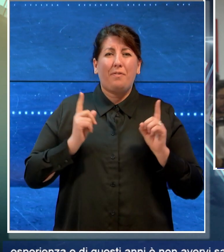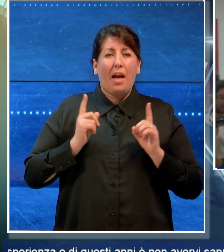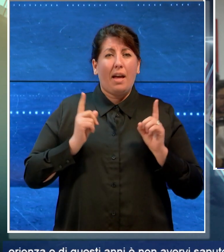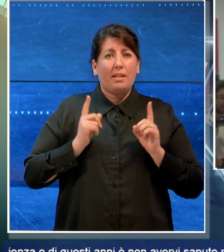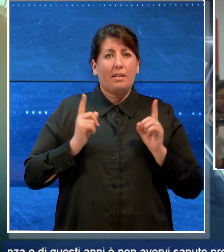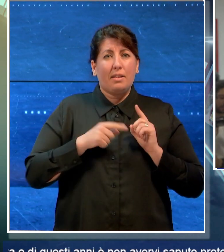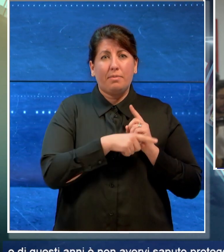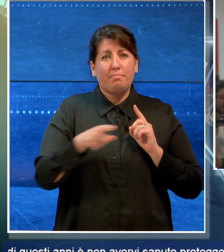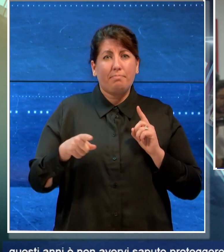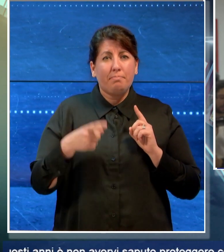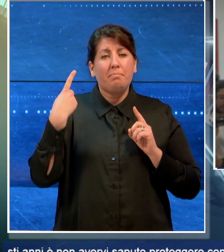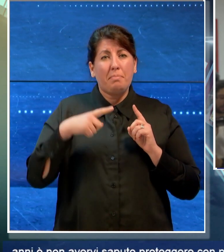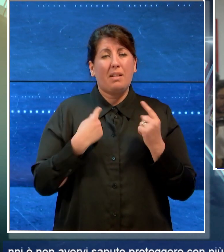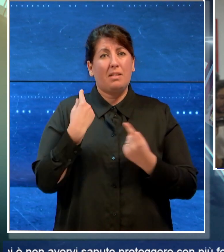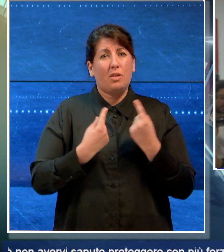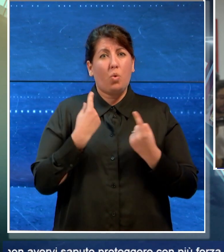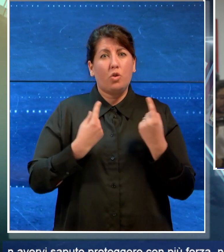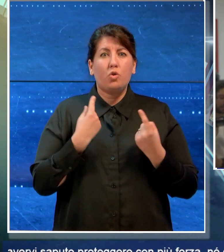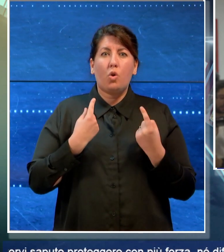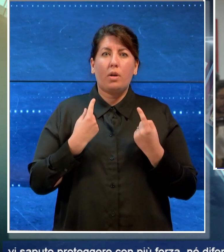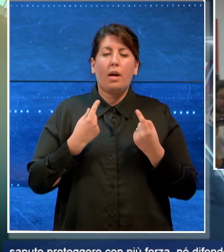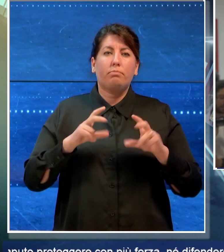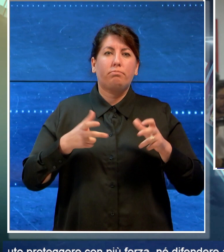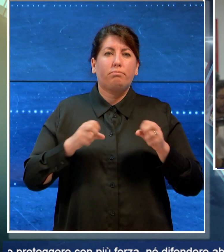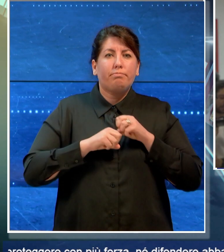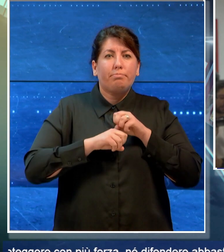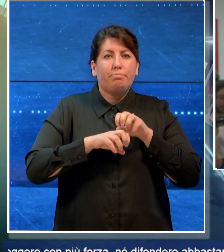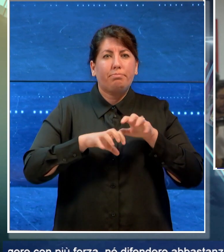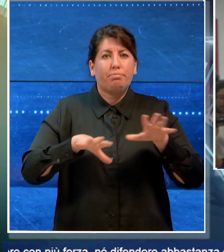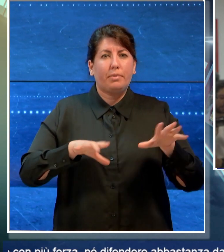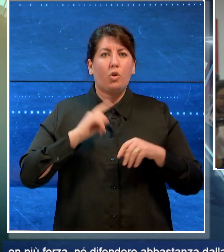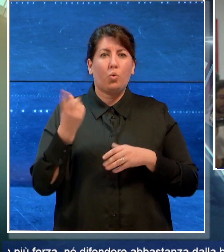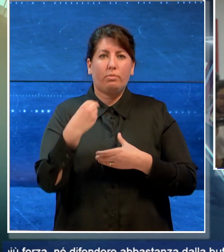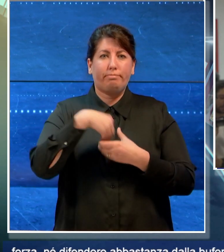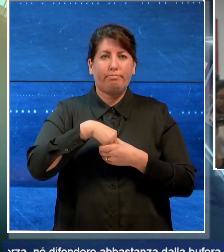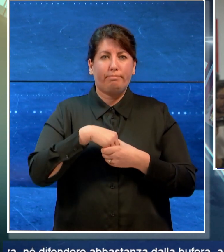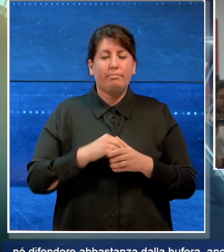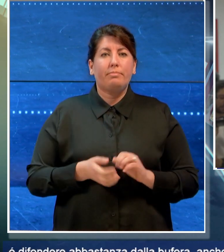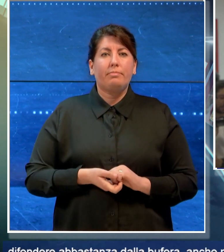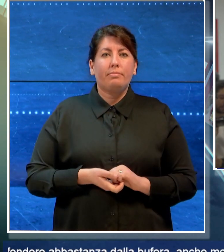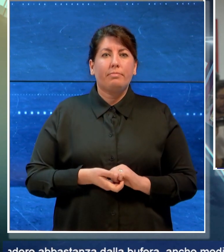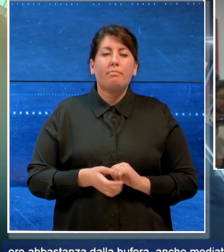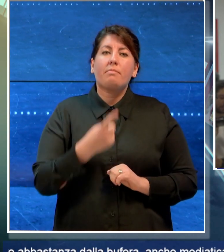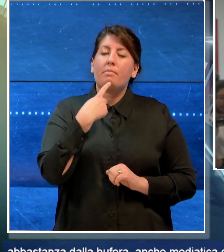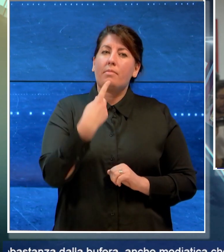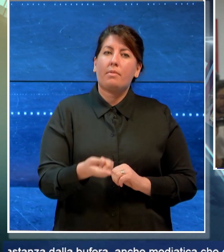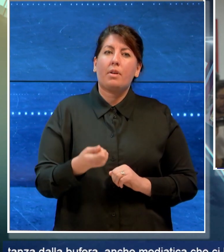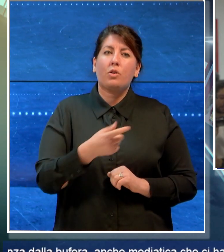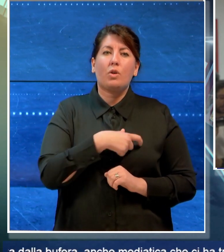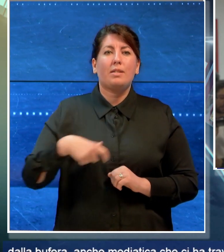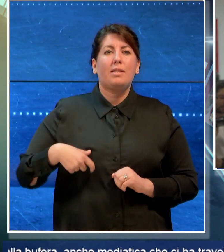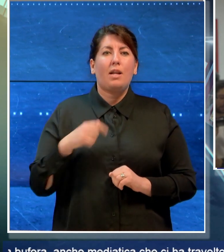dalla bufera, anche mediatica, che ci ha travolto tutti. Lo ha dichiarato il